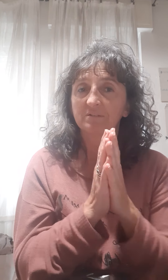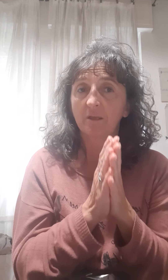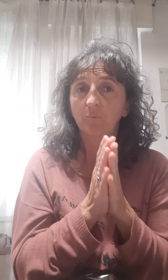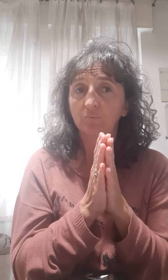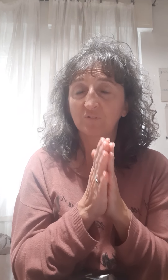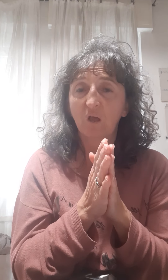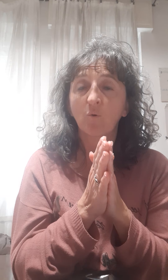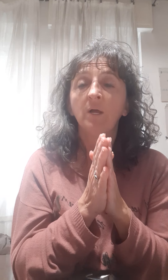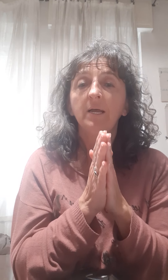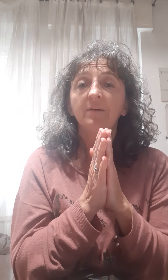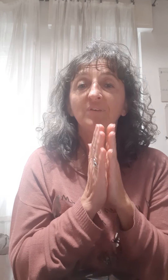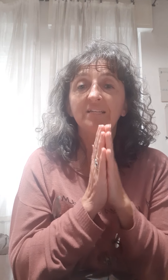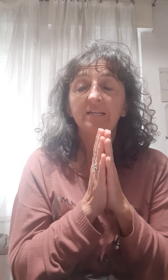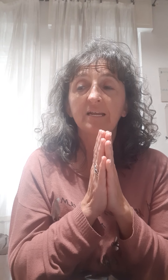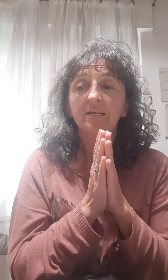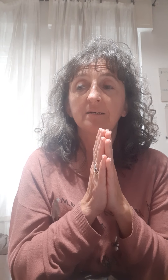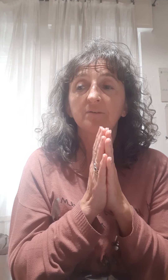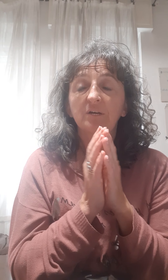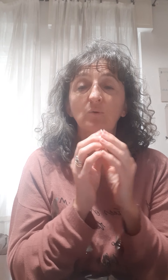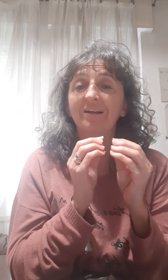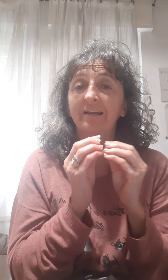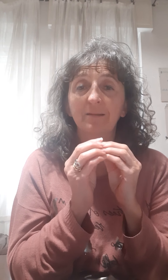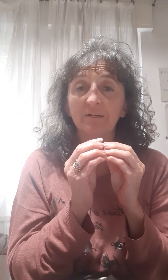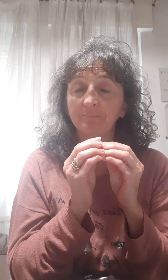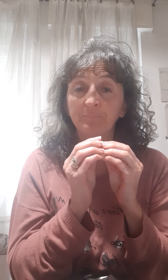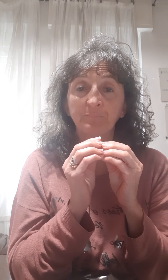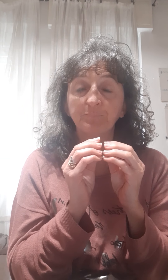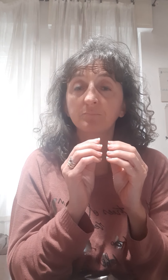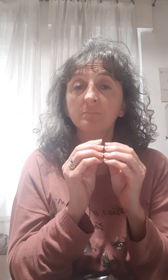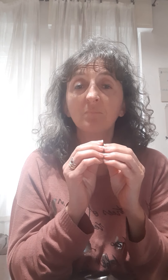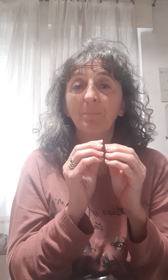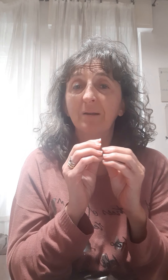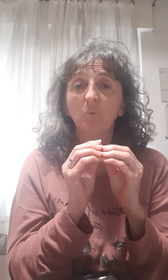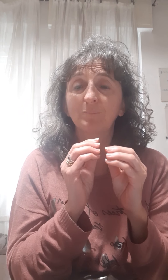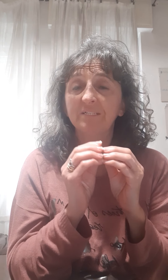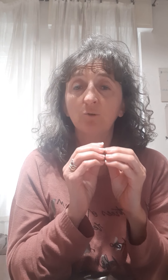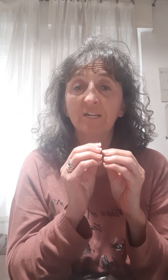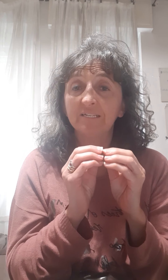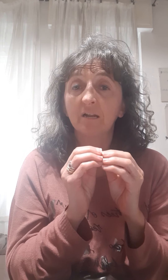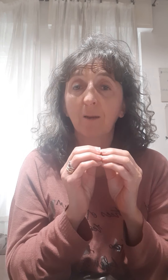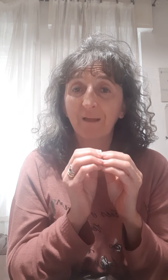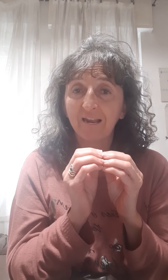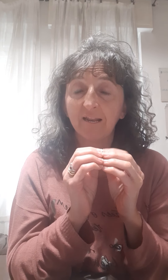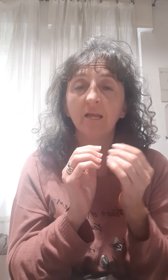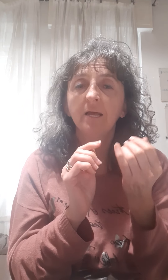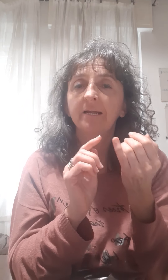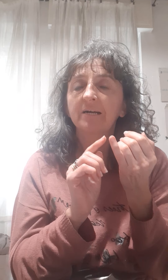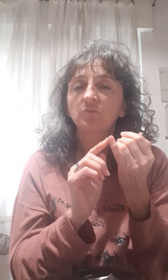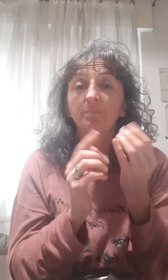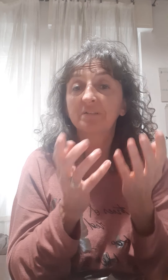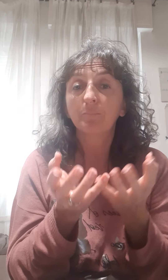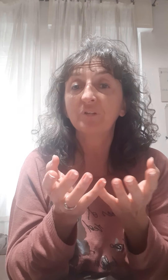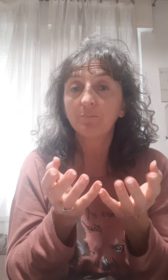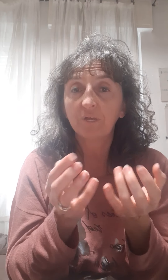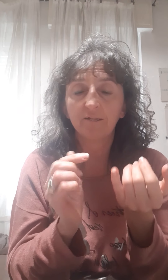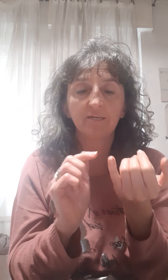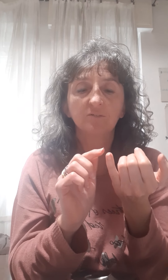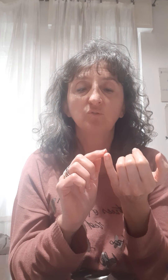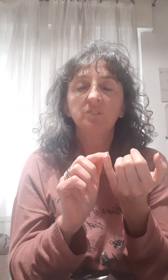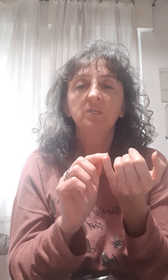esempio possiamo vedere fare una crema per ammorbidire o lenire la pelle, per esempio dei piedi, in caso di